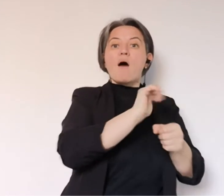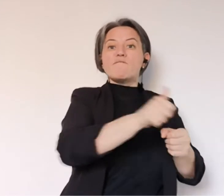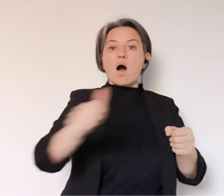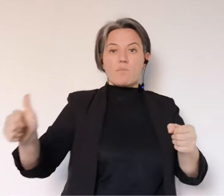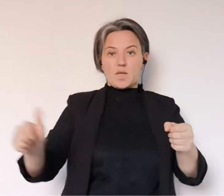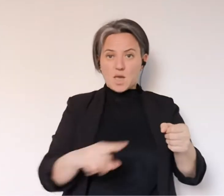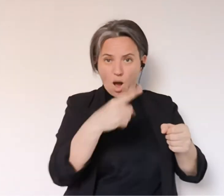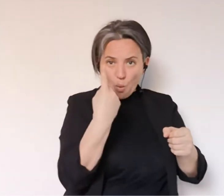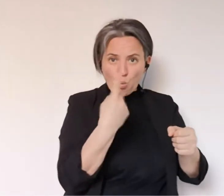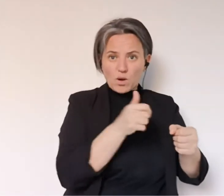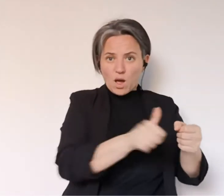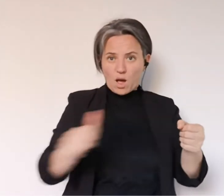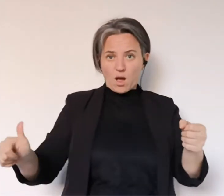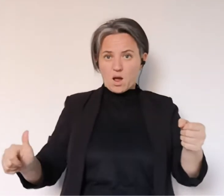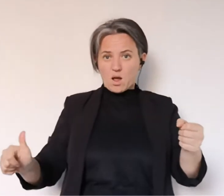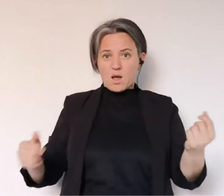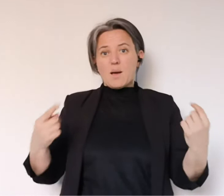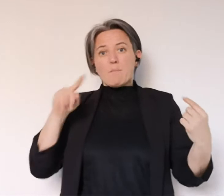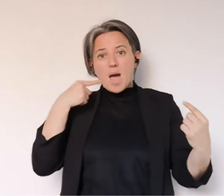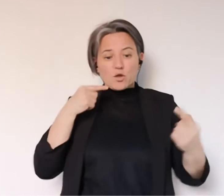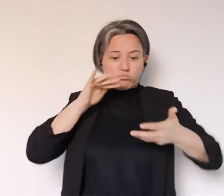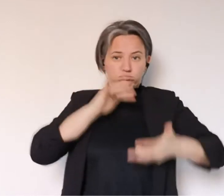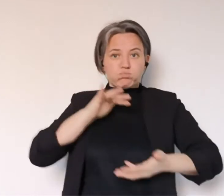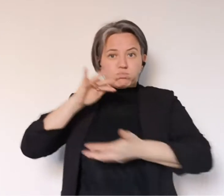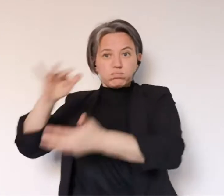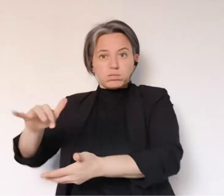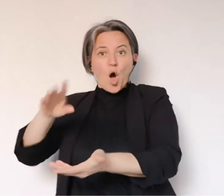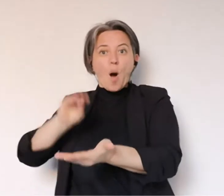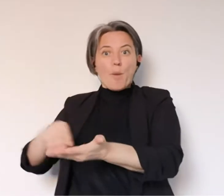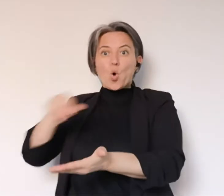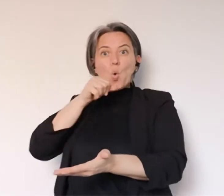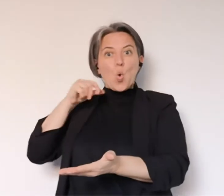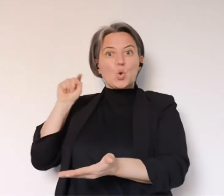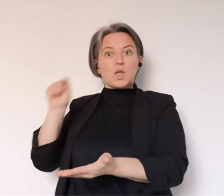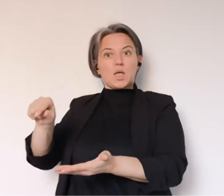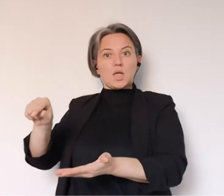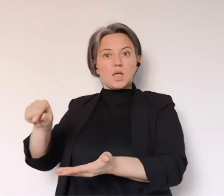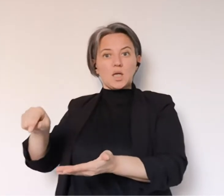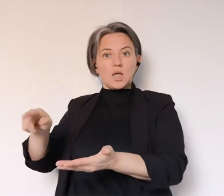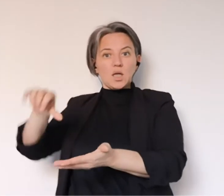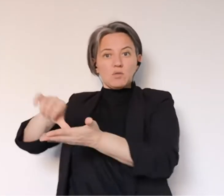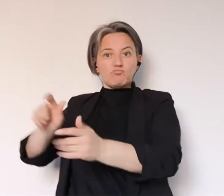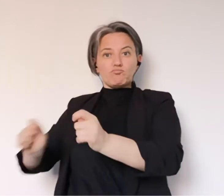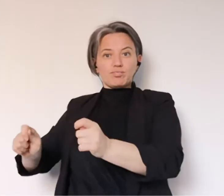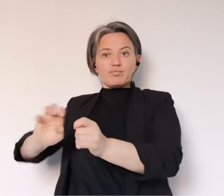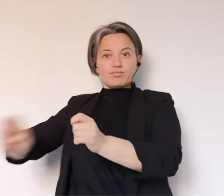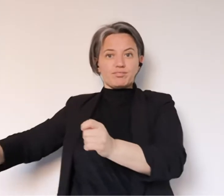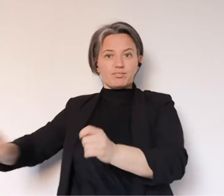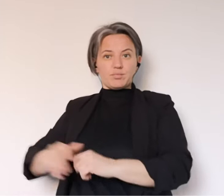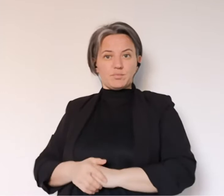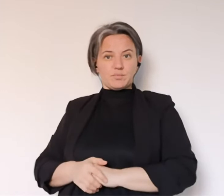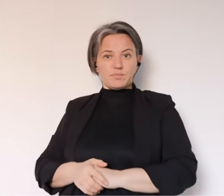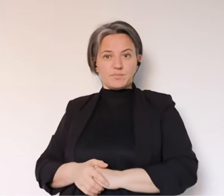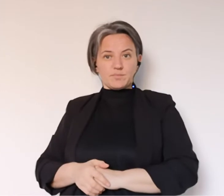Cosa avrebbe risolto? Niente. È più importante averle, quella mascherina, laddove va utilizzata perché